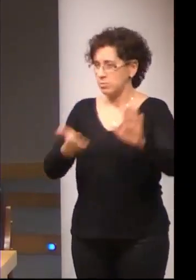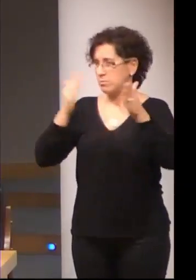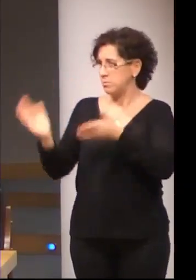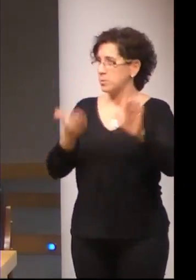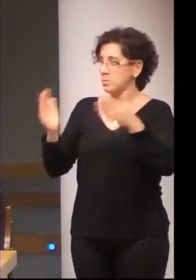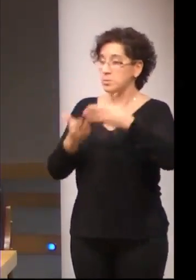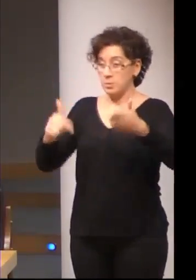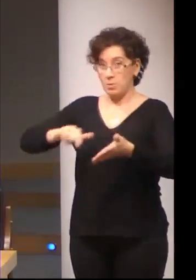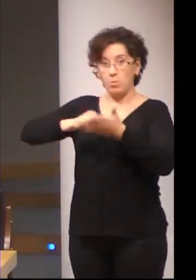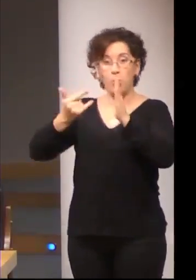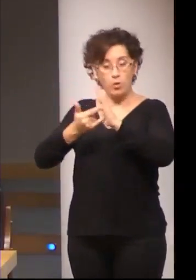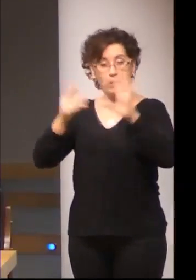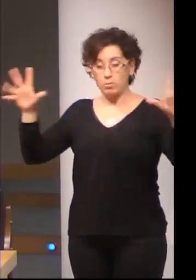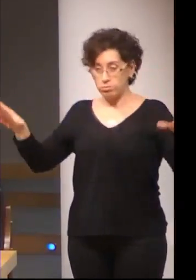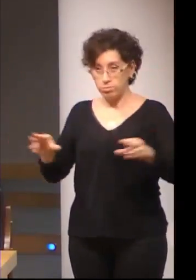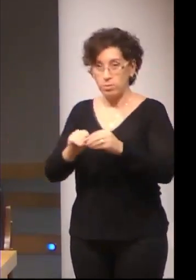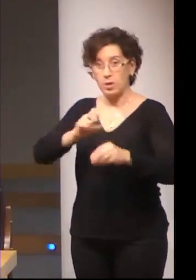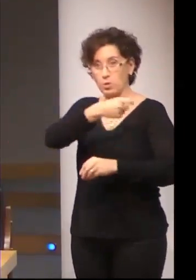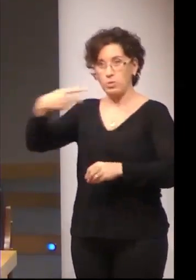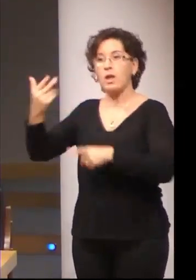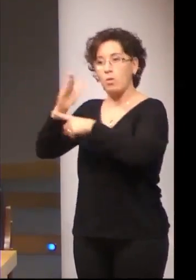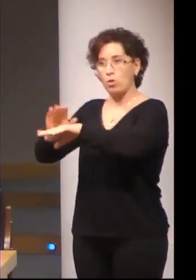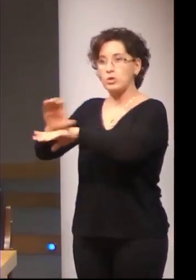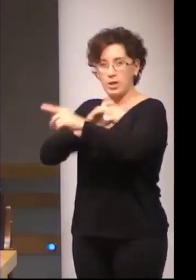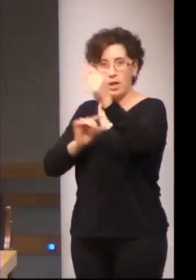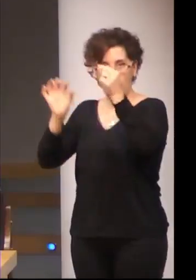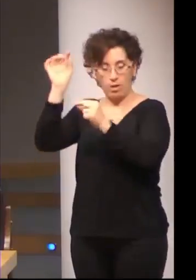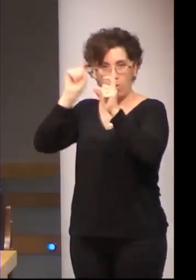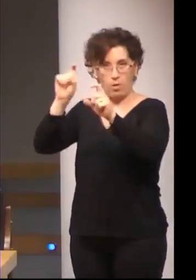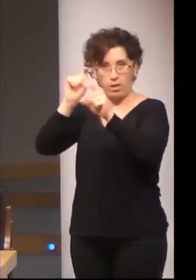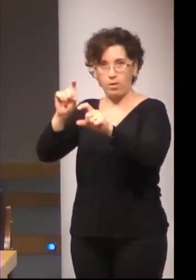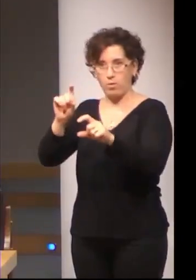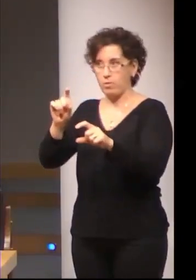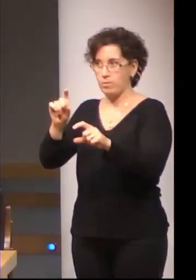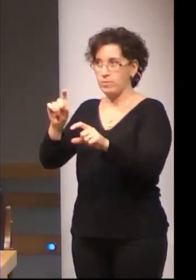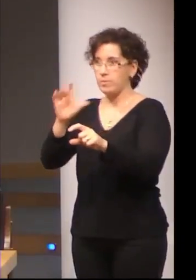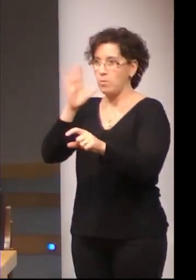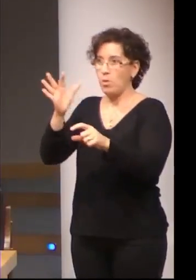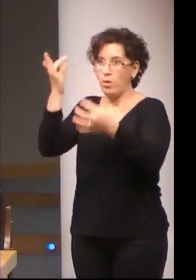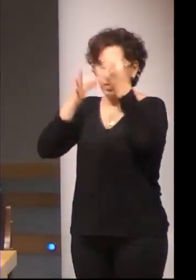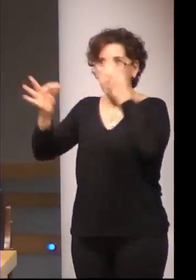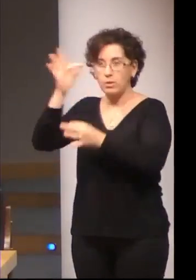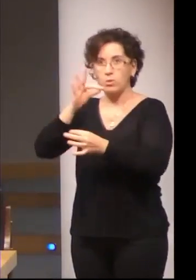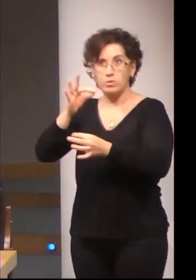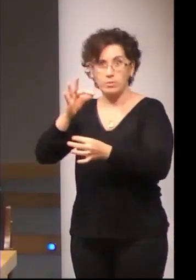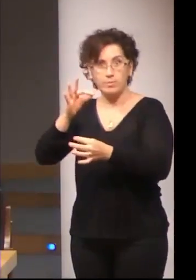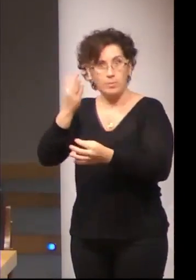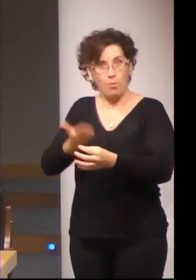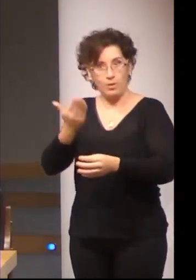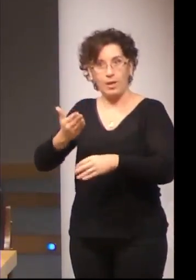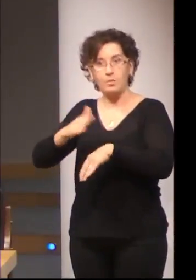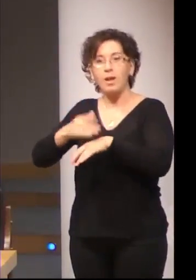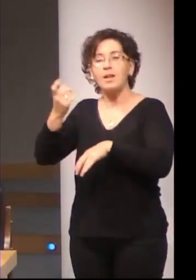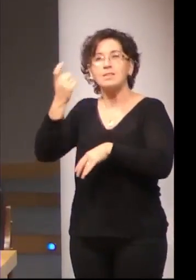fue presentado a la Consejería de Educación porque son datos sensibles para poder acceder a los estudiantes